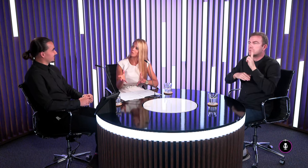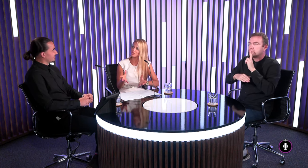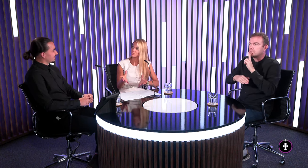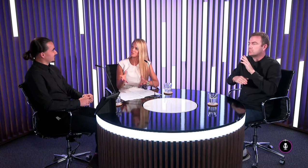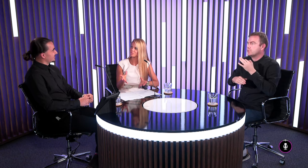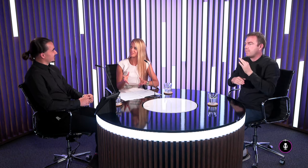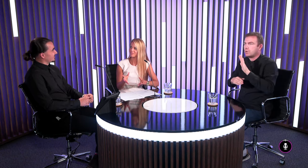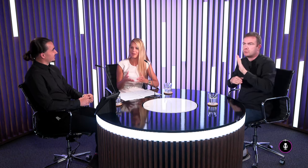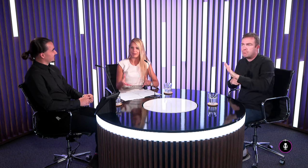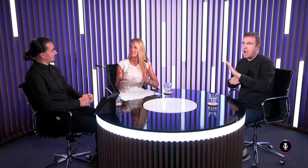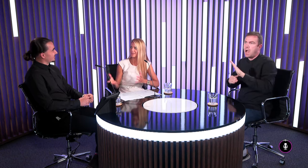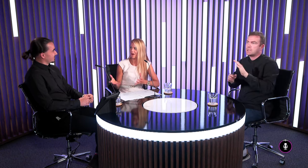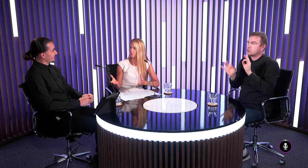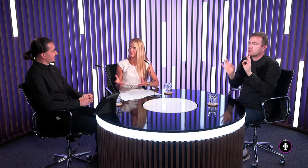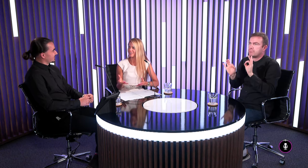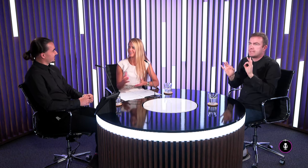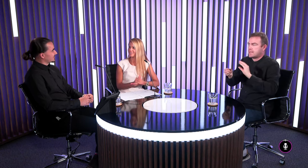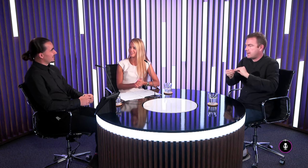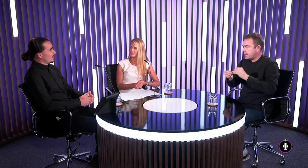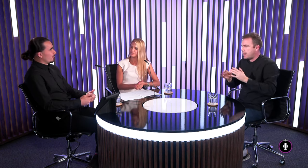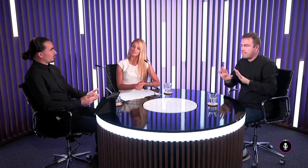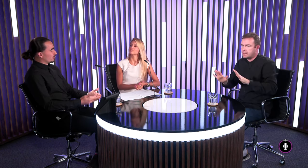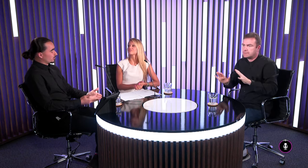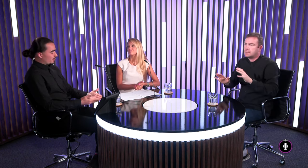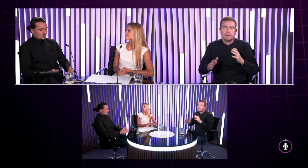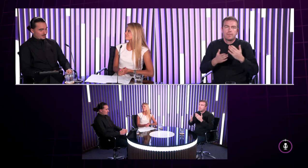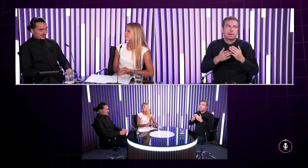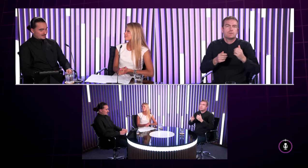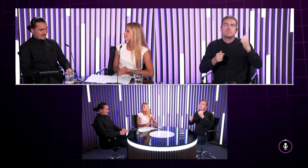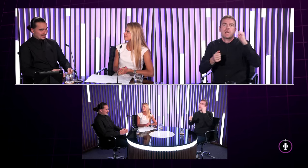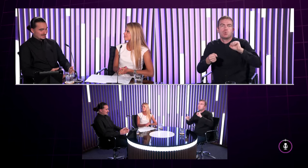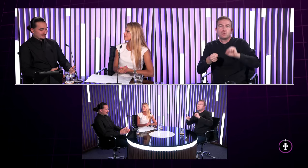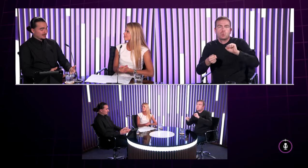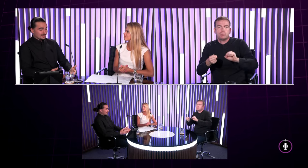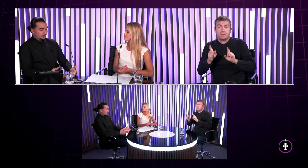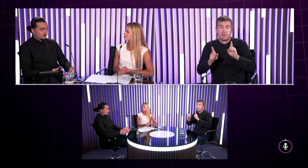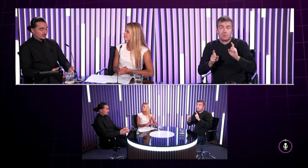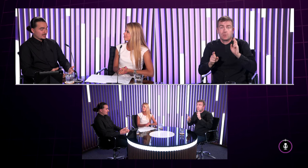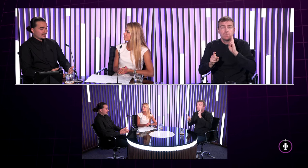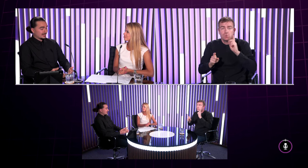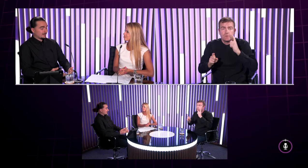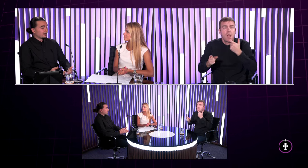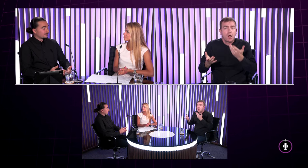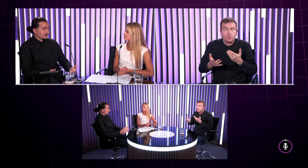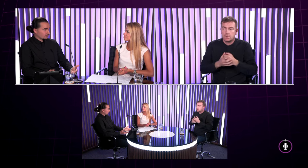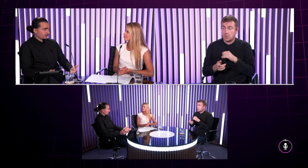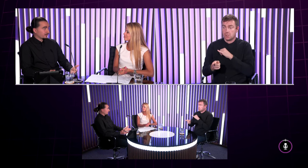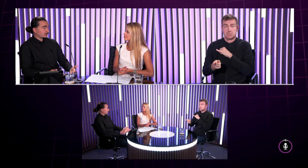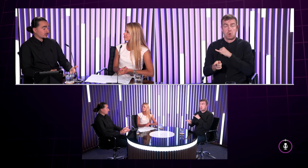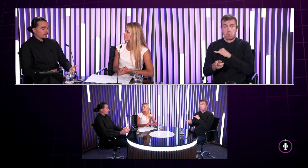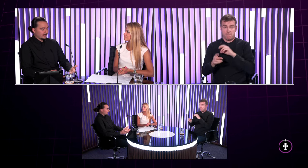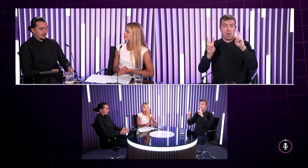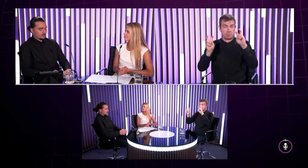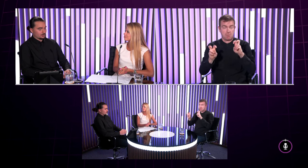nejakým spôsobom prispôsobené parametre auta Jasné Ono toto je veľmi zaujímavá téma Veľa nepočujúcich je perfektných